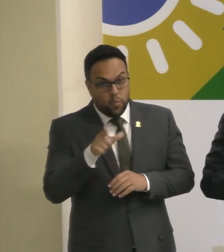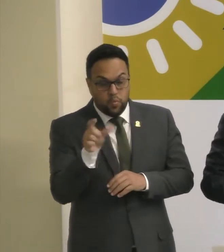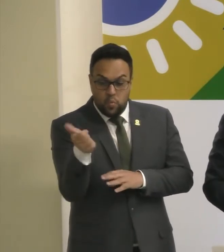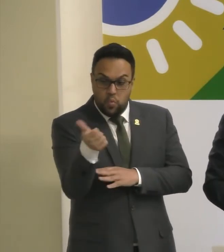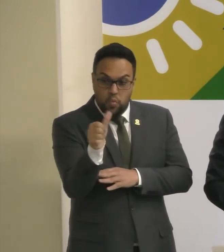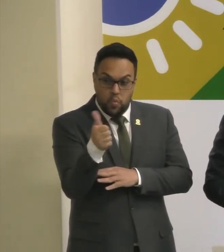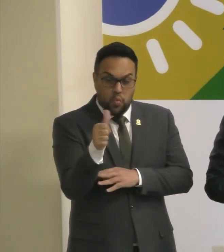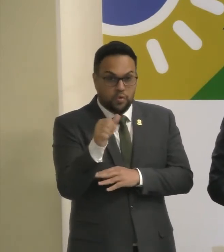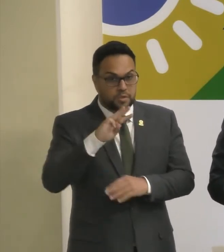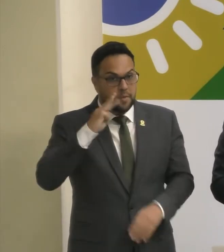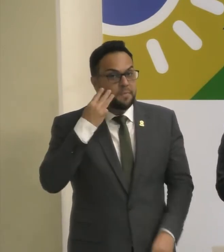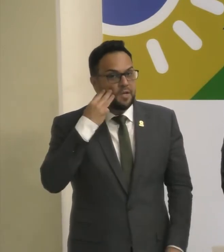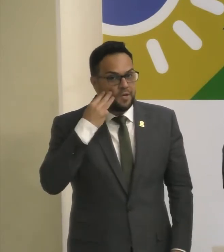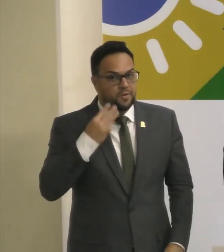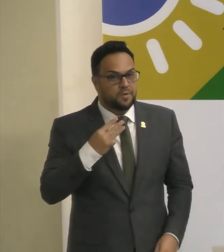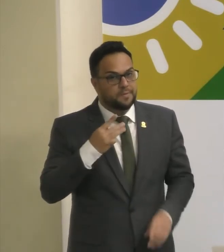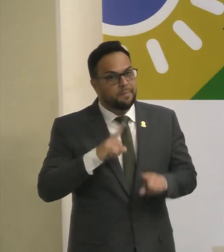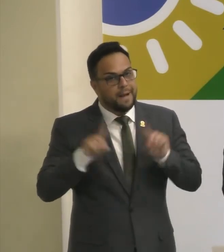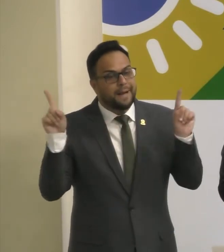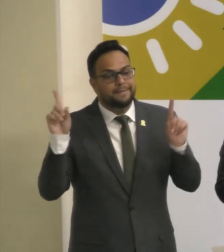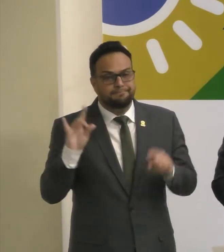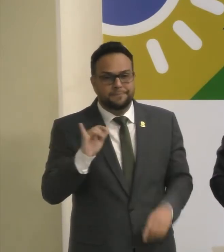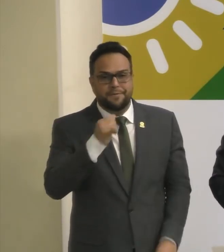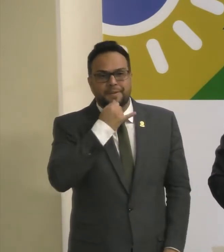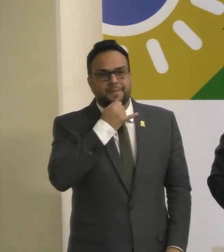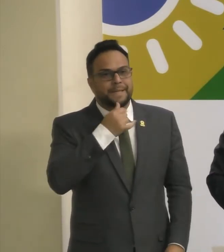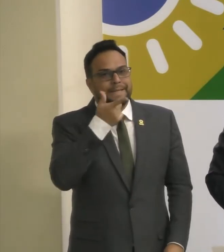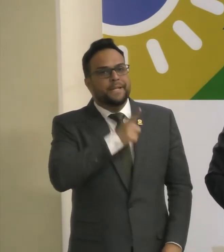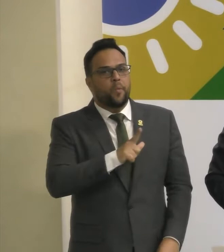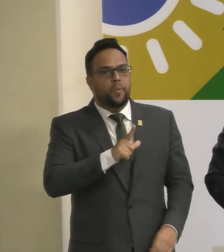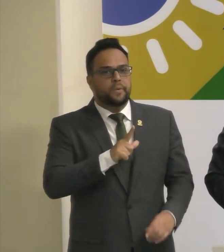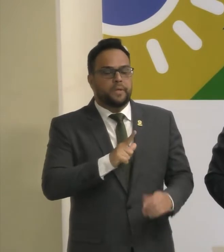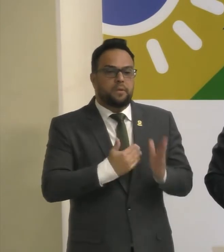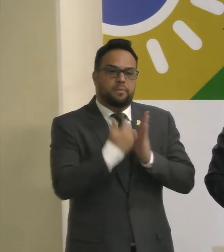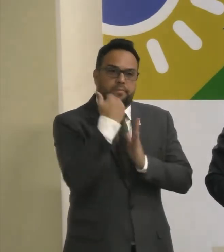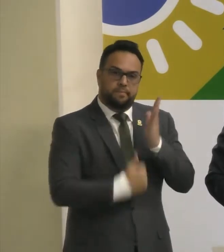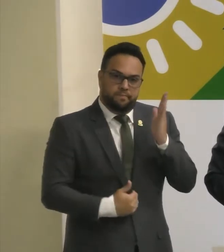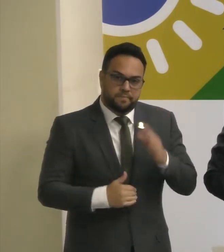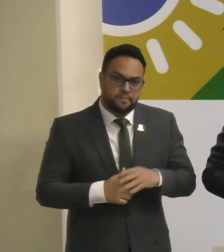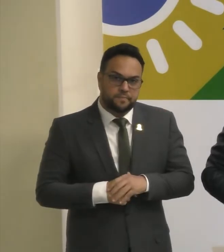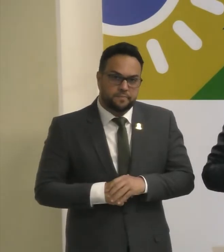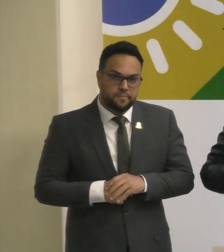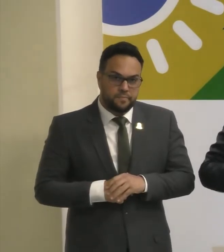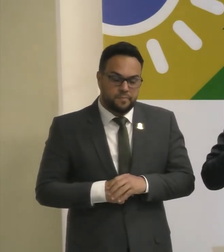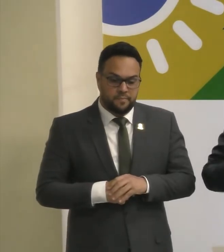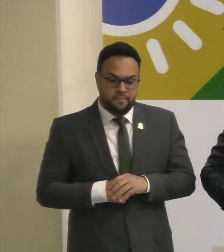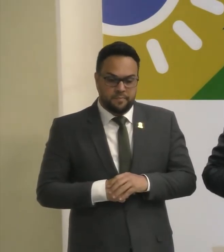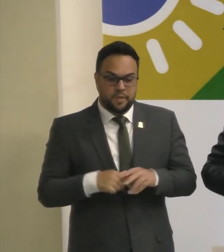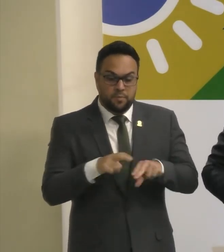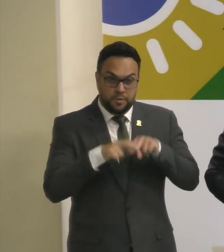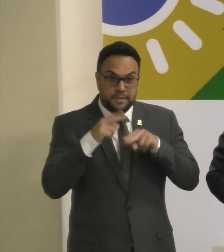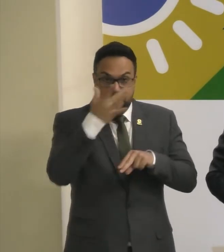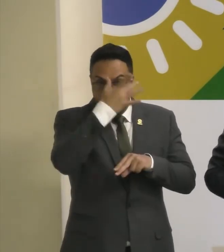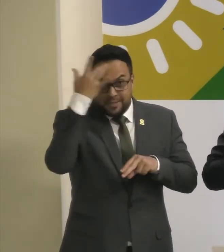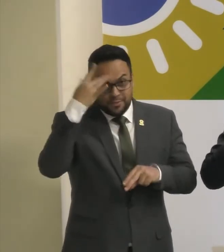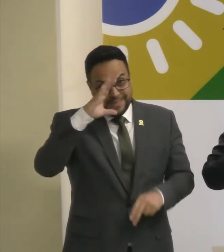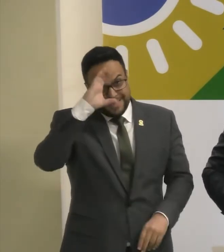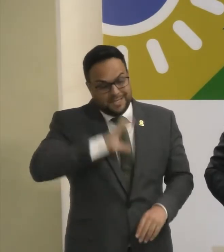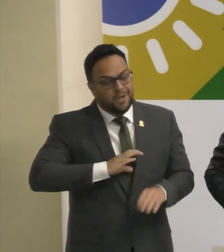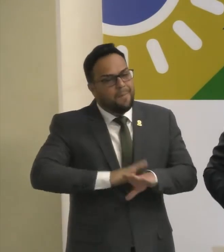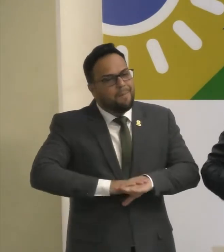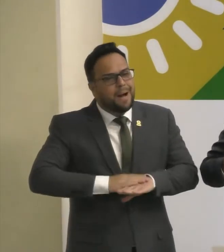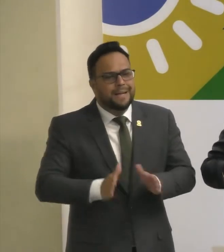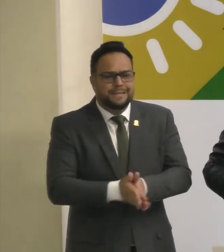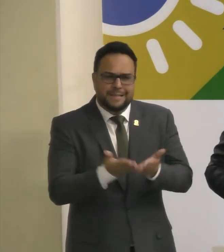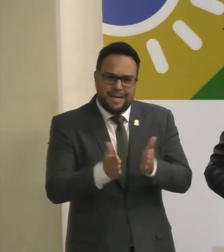estão aptas, mas que, infelizmente, não acessam esse desconto. São para esses que, justamente, esses cidadãos mais carentes e mais